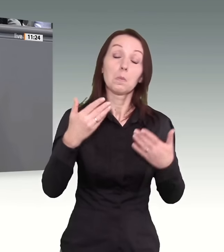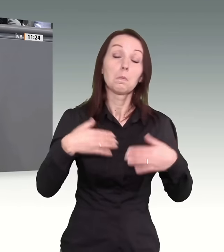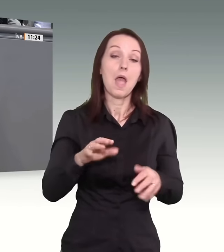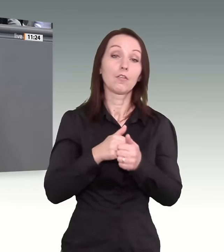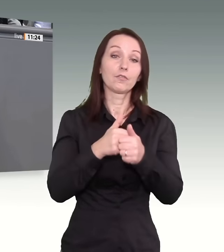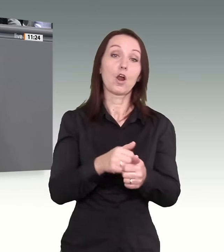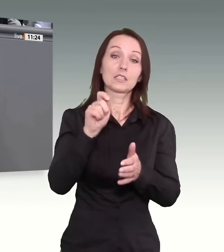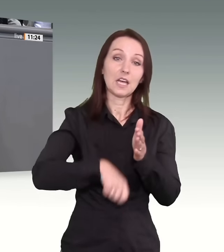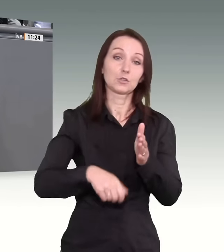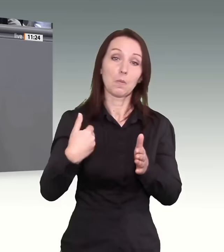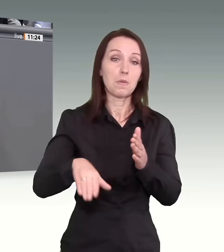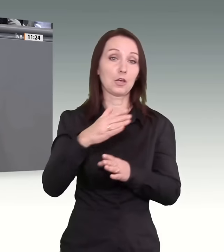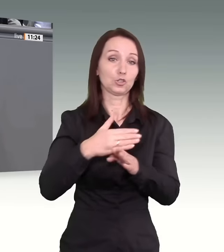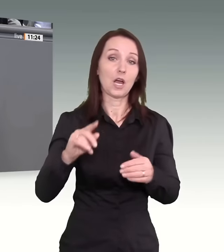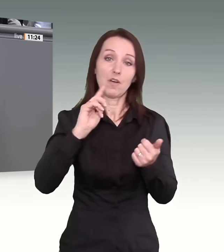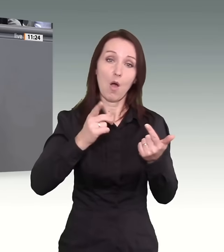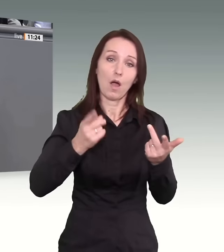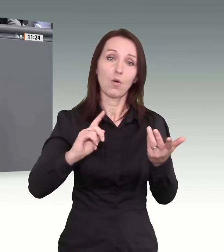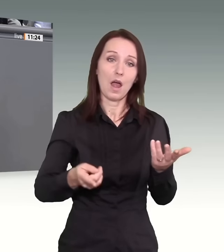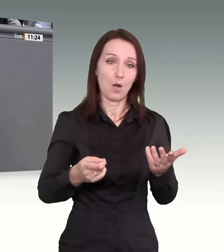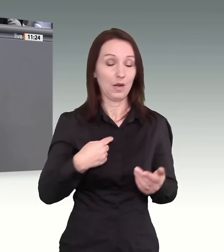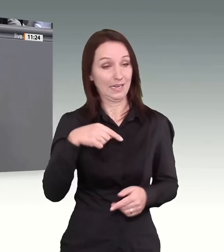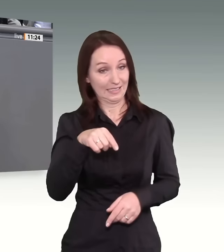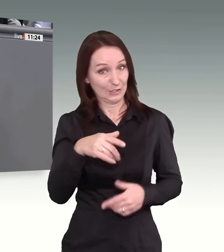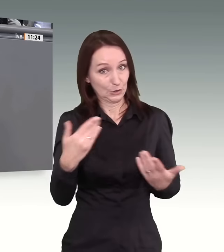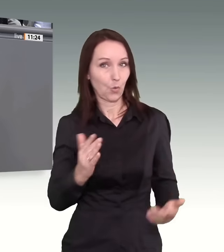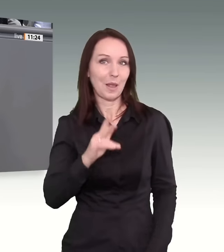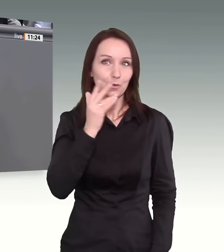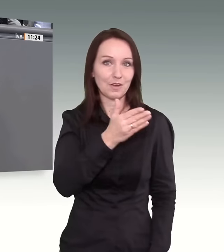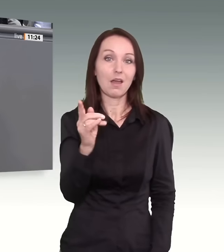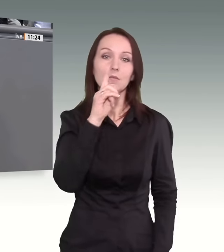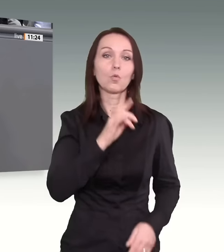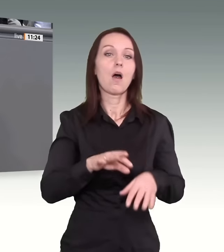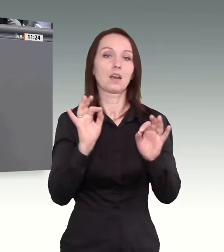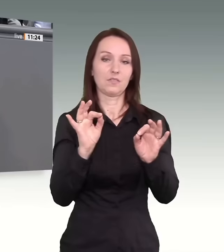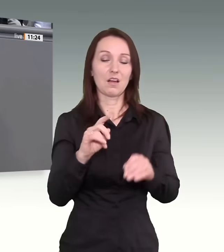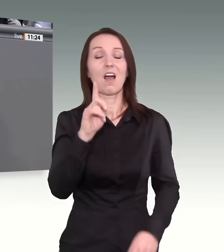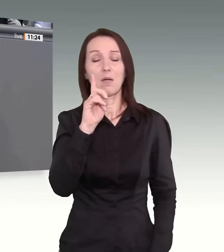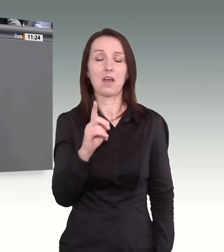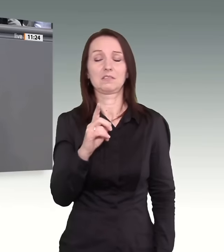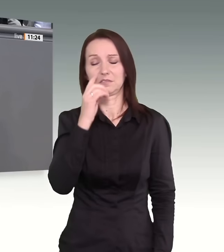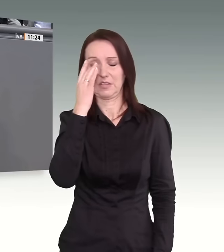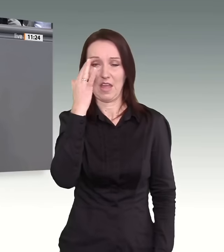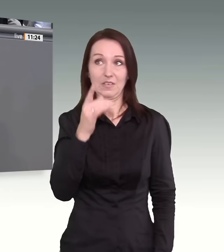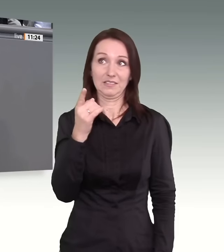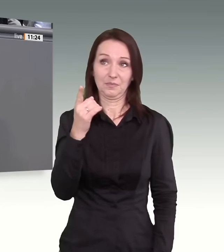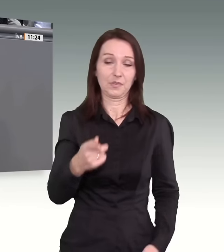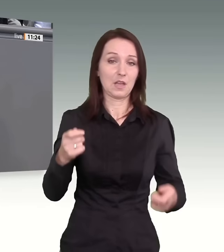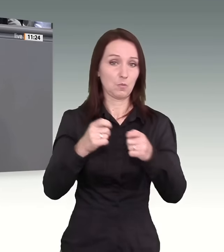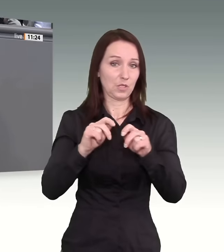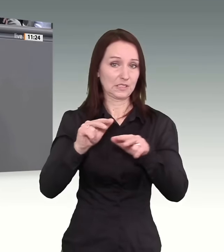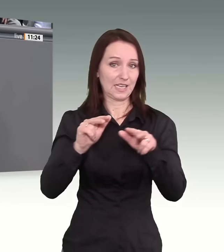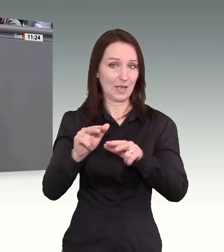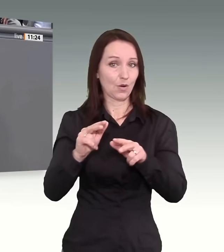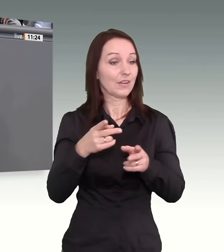zu verschärfen, das, meine Damen und Herren, das kann nur ein Anfang sein. Ich habe allerdings Zweifel, dass diese Bundesregierung das,